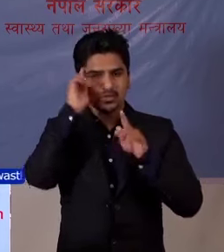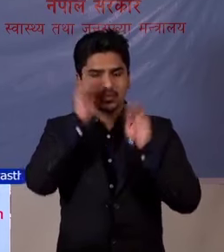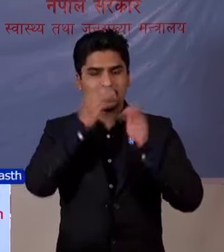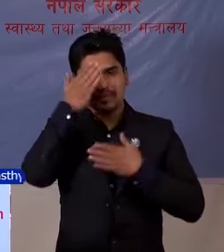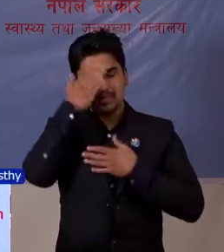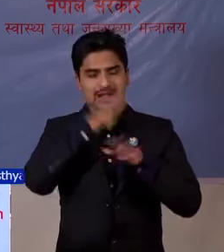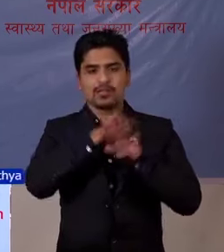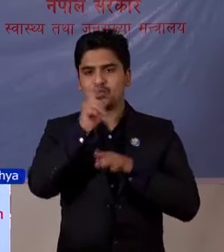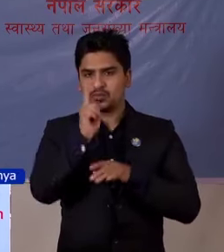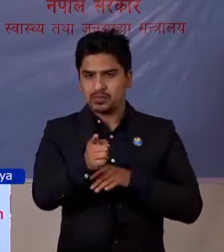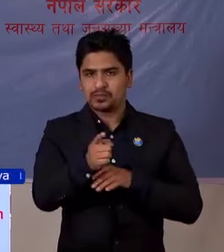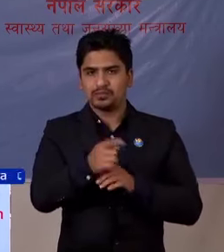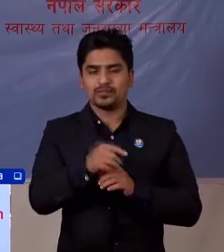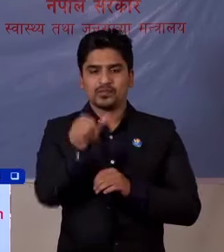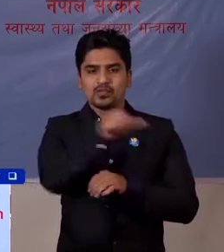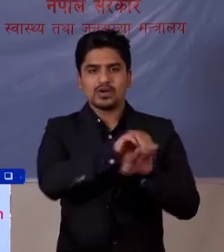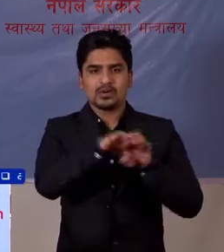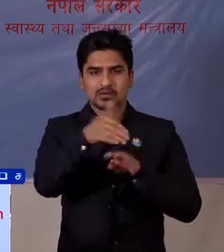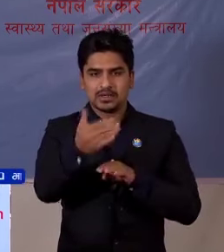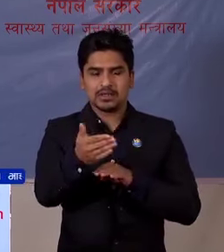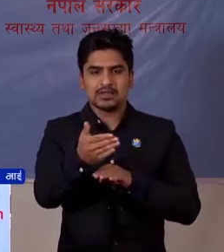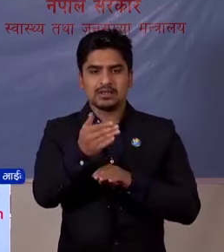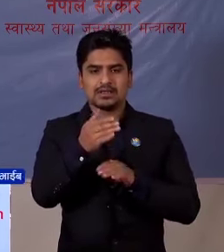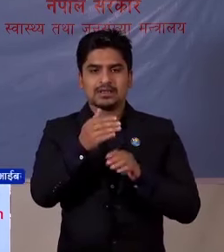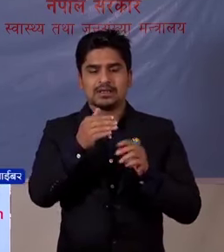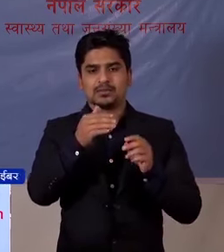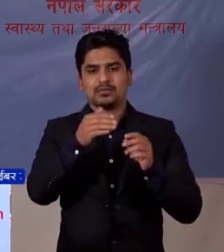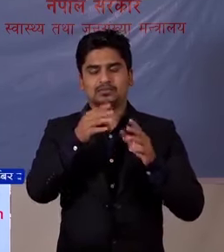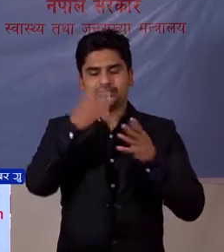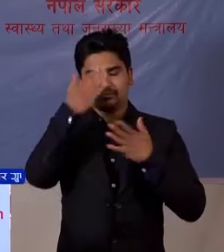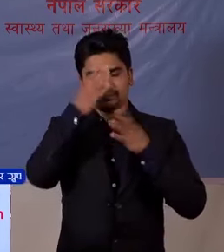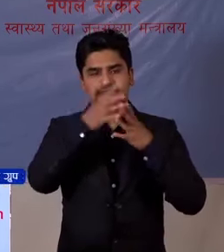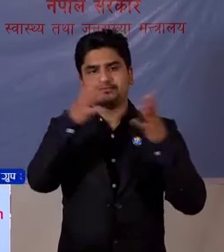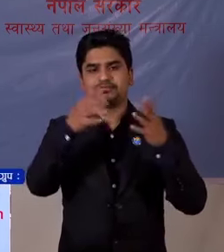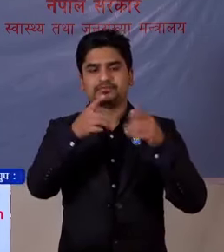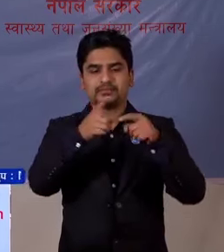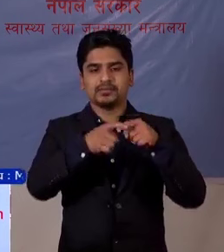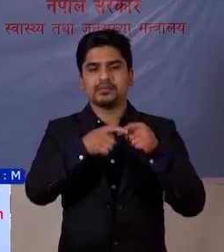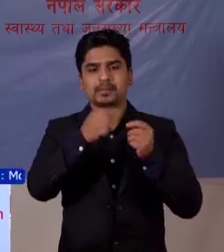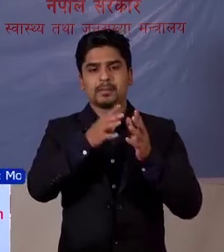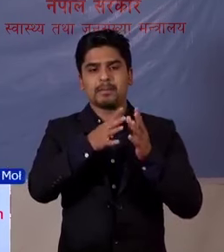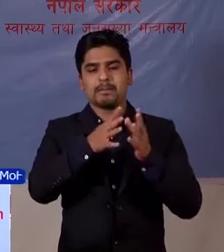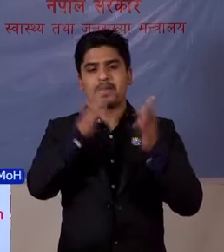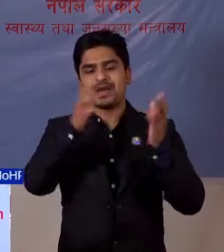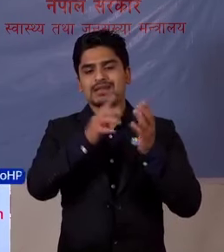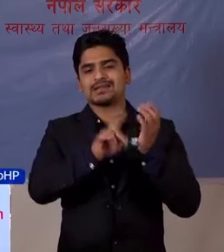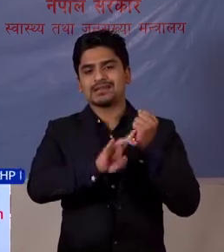संक्रमित अरो भाहरू लाइ आमरोिपिडियोमेलोजी तथा रोग consecutive माह साख्या